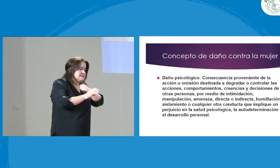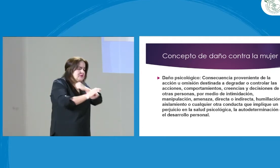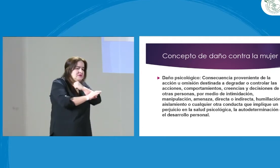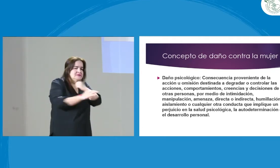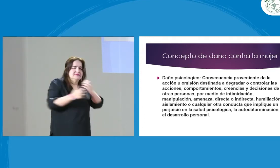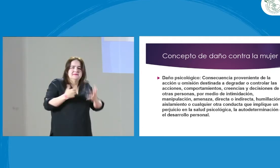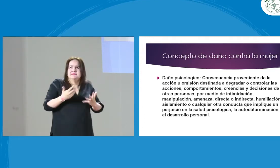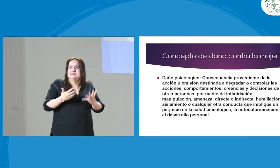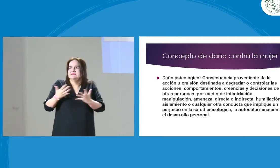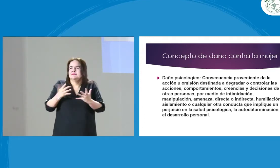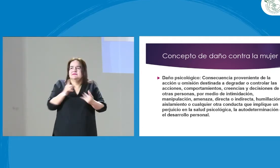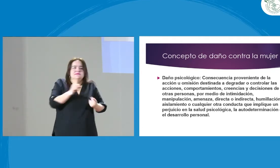condicionados.